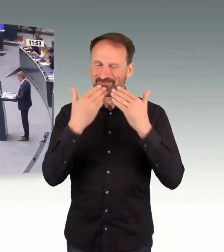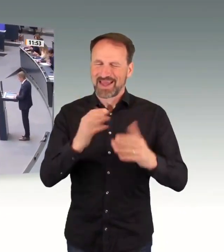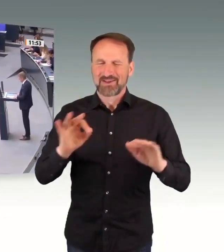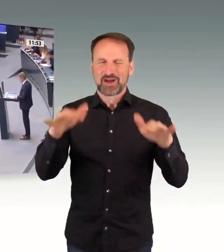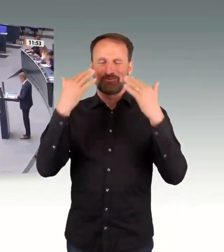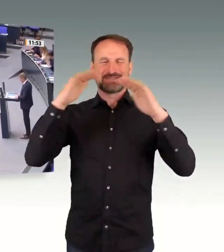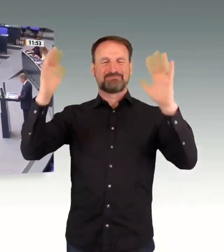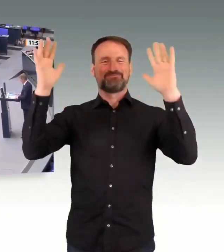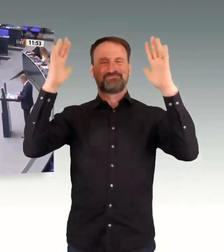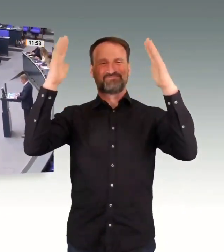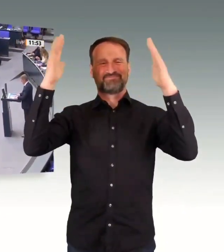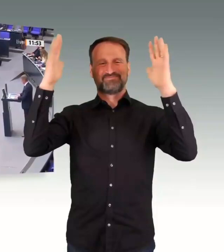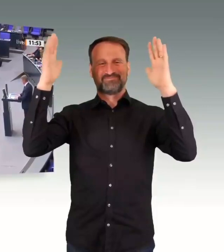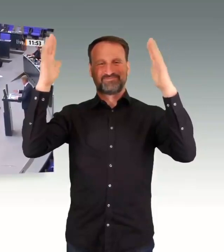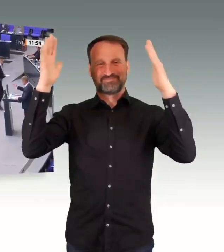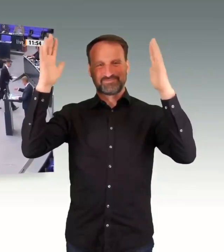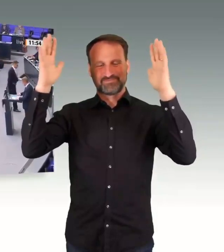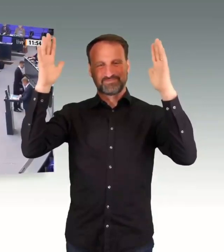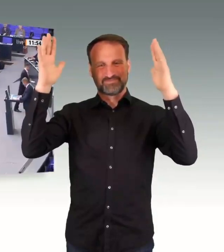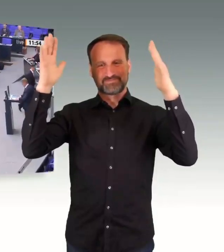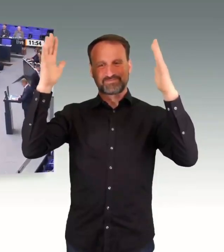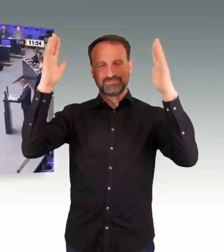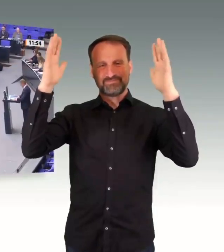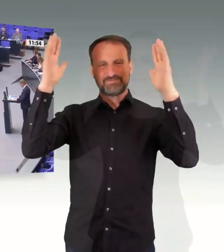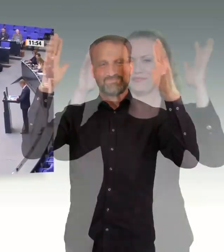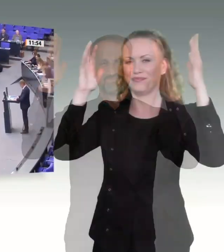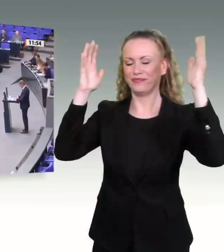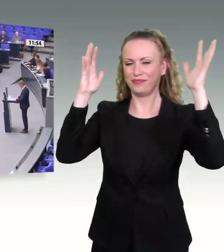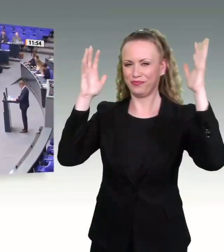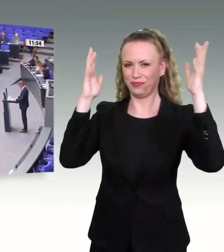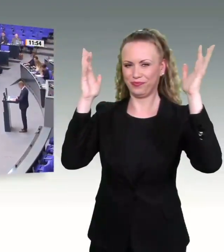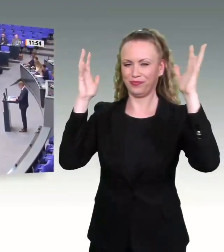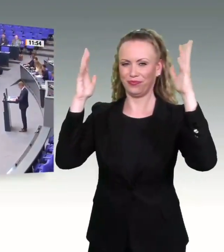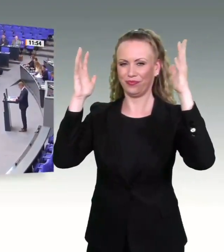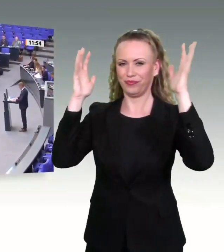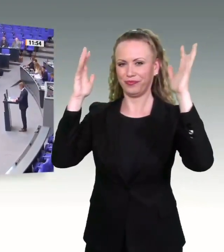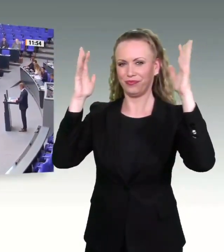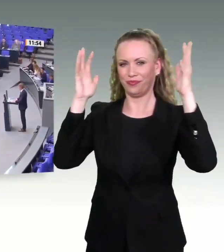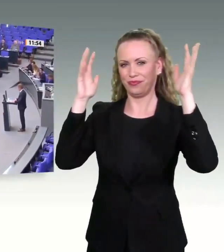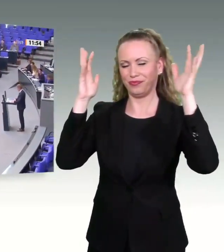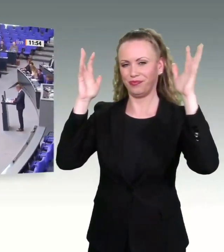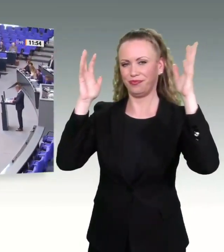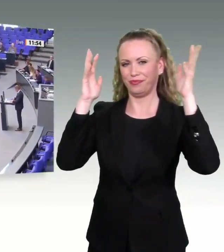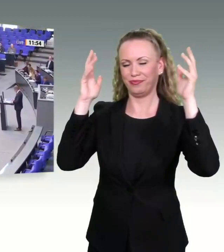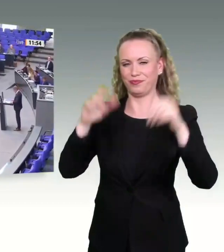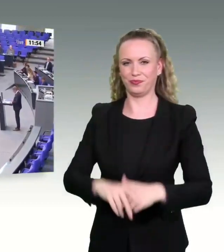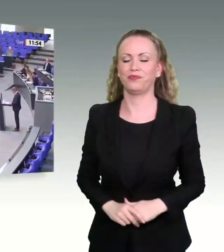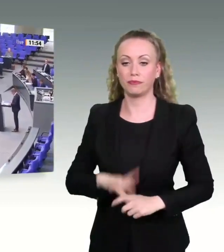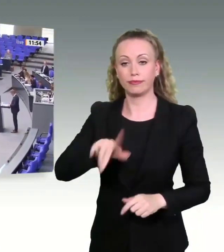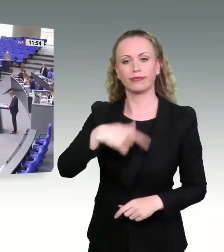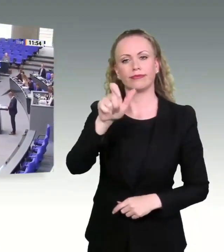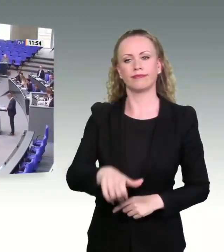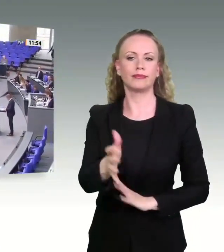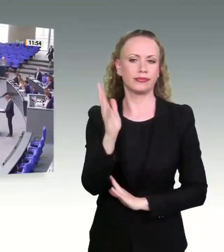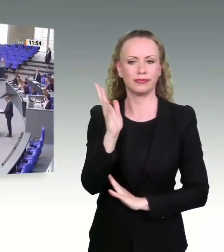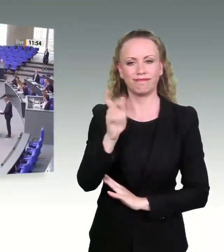Frau Präsidentin! Meine Damen und Herren! Liebe Landsleute, so dreist wie Sie von der Union muss man erst mal sein, so wie Sie in Ihrer